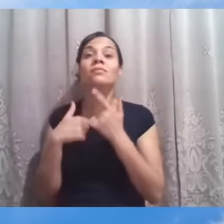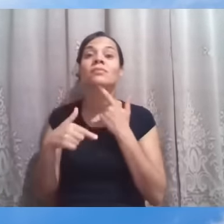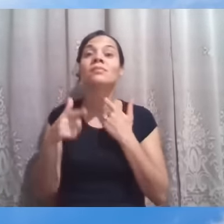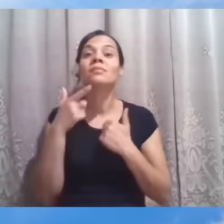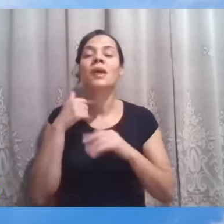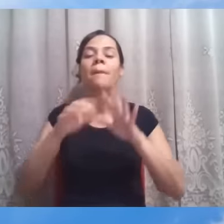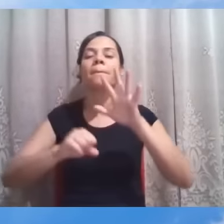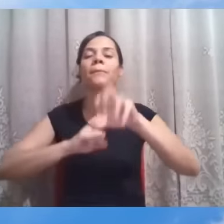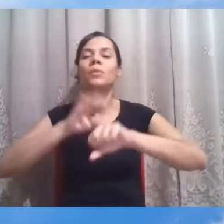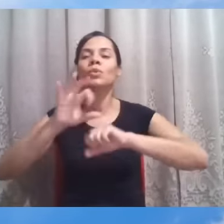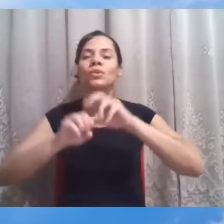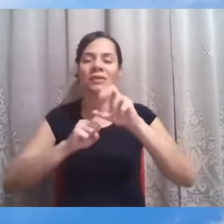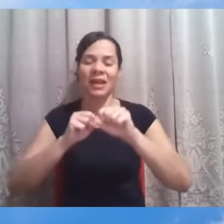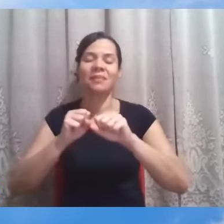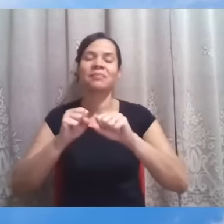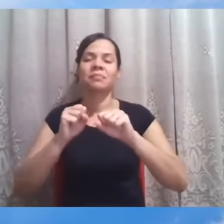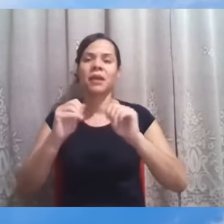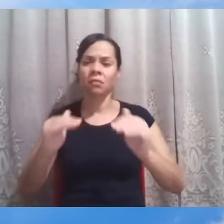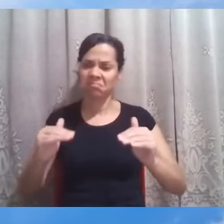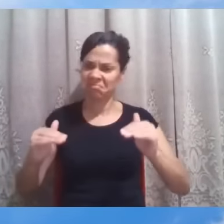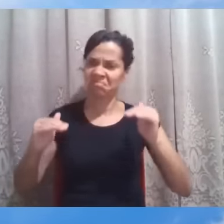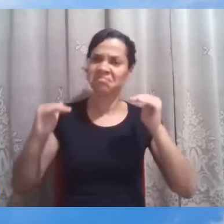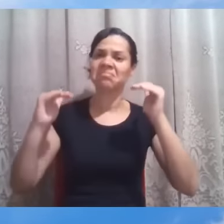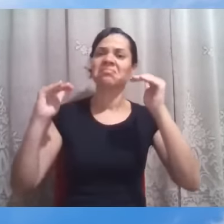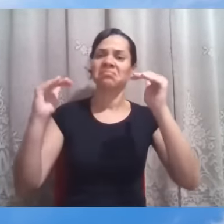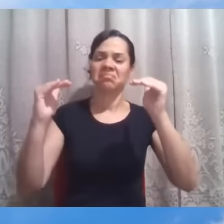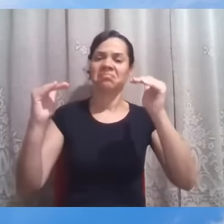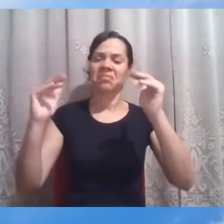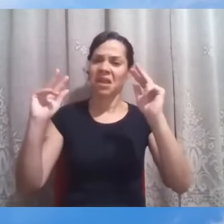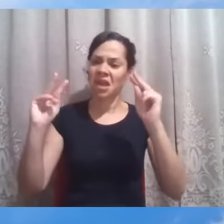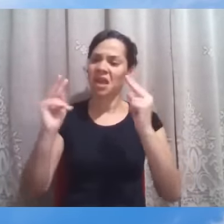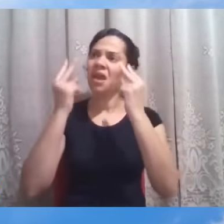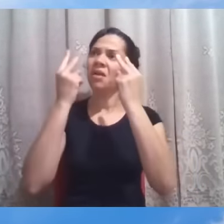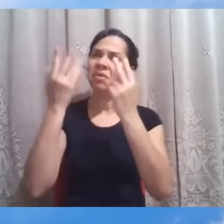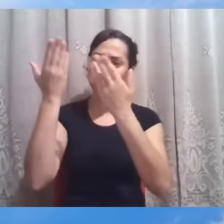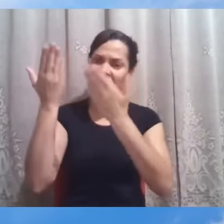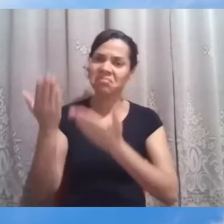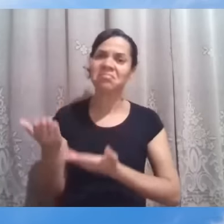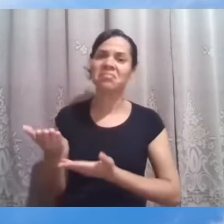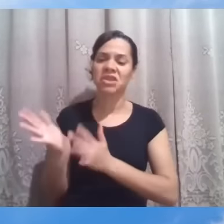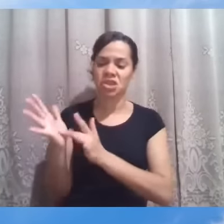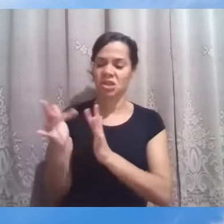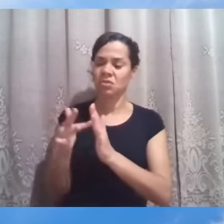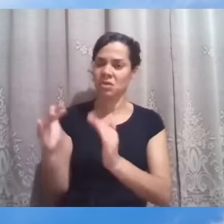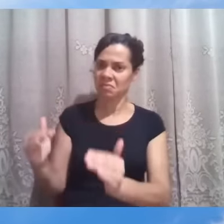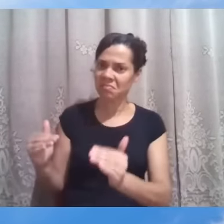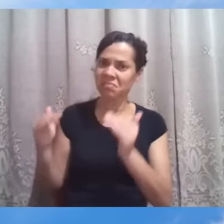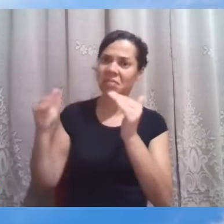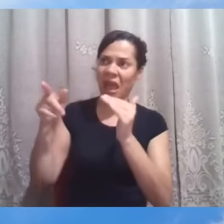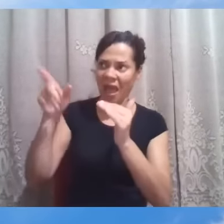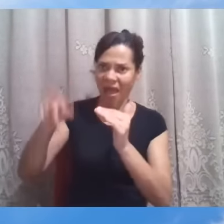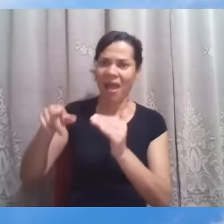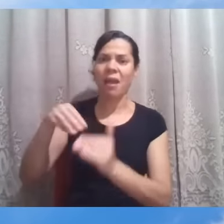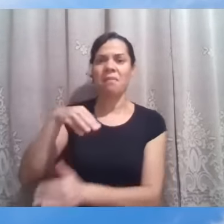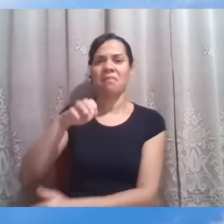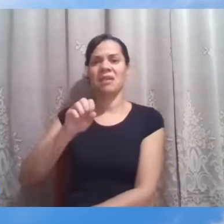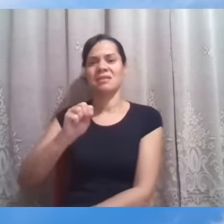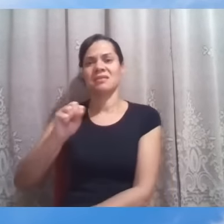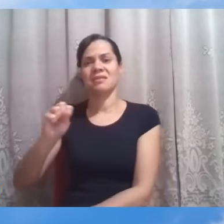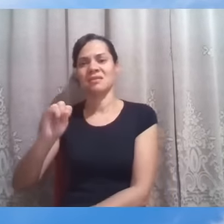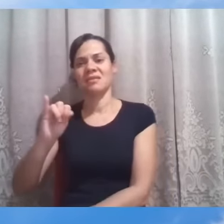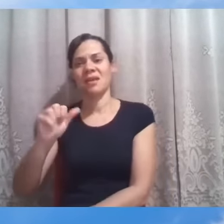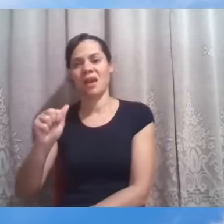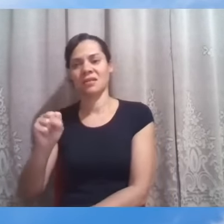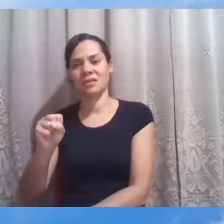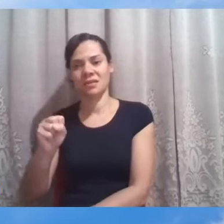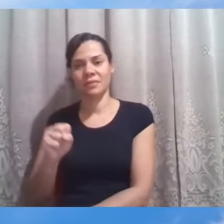vigoroso para sobrepor-se tudo aquilo e ainda assim reconhecer a grandeza do Cristo afirmando-o como o Messias. Então,